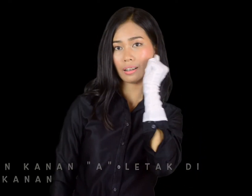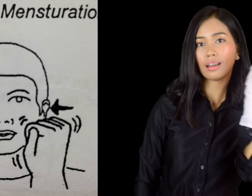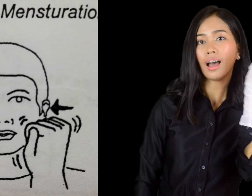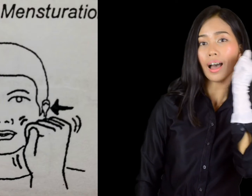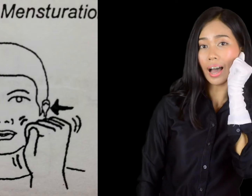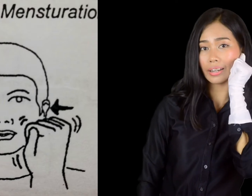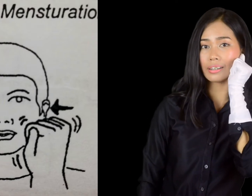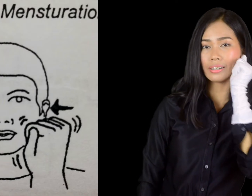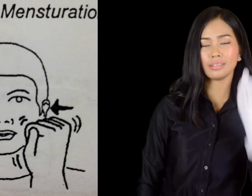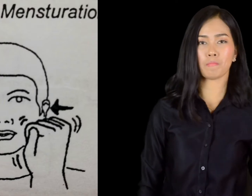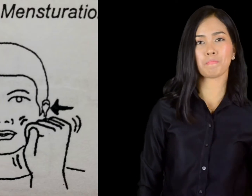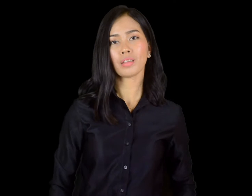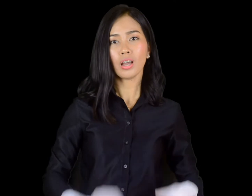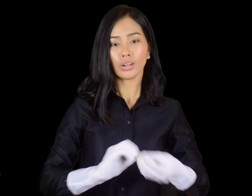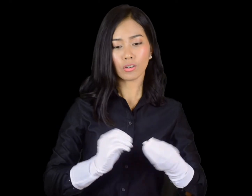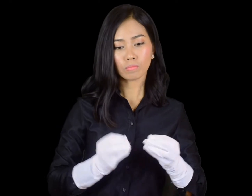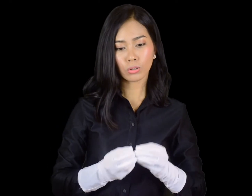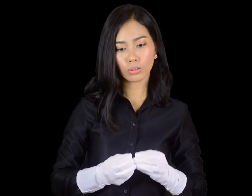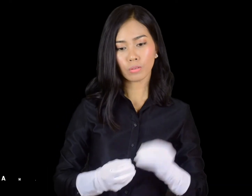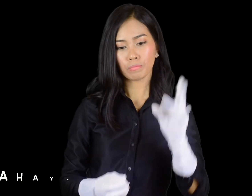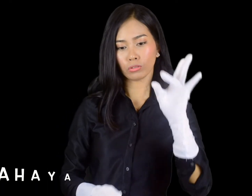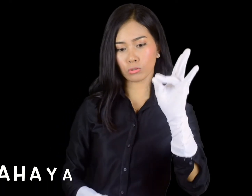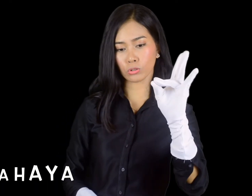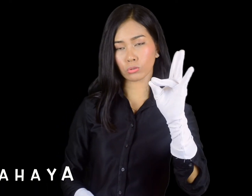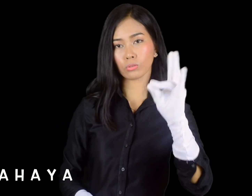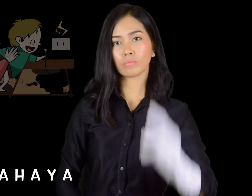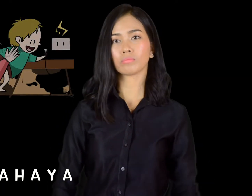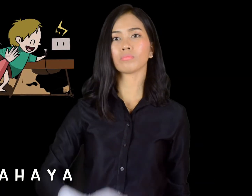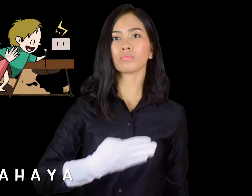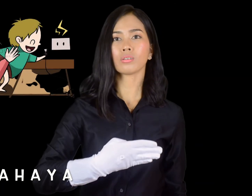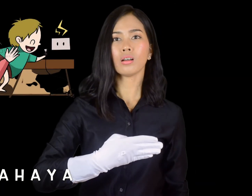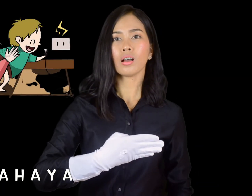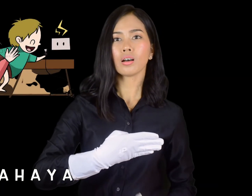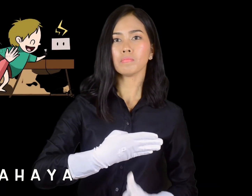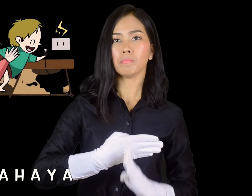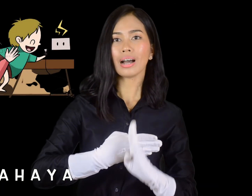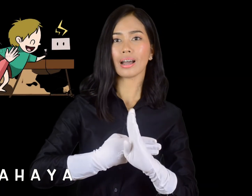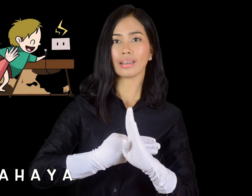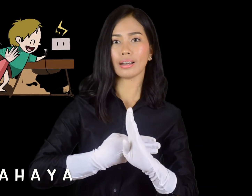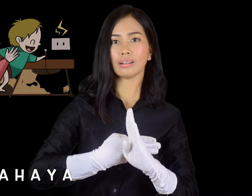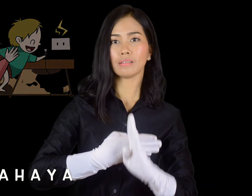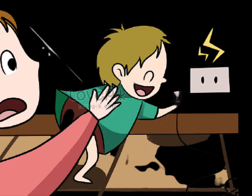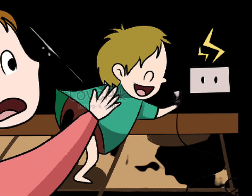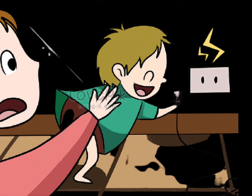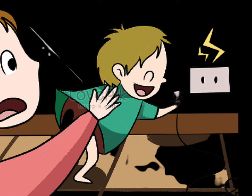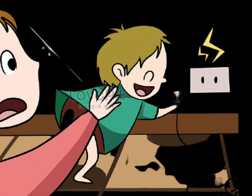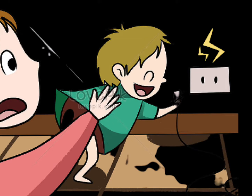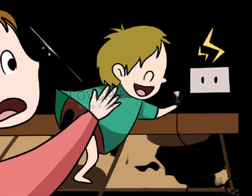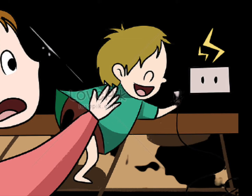Hide. Nomor 7, bahaya. Bahaya.